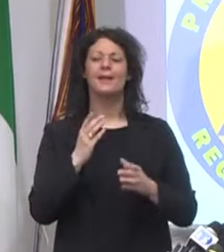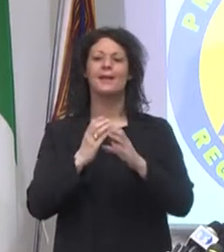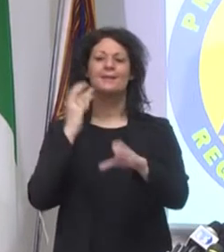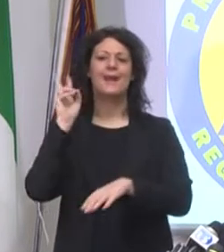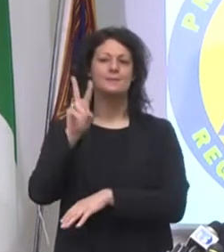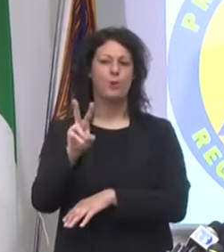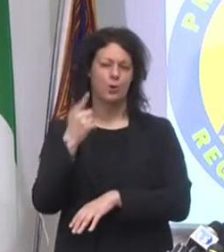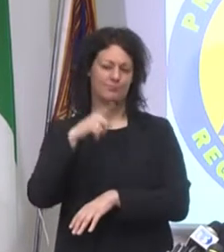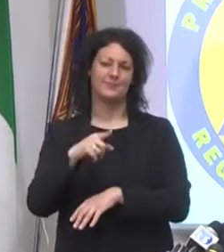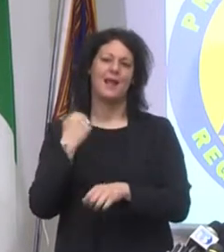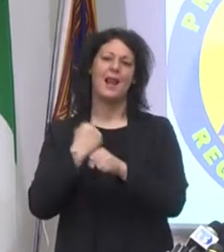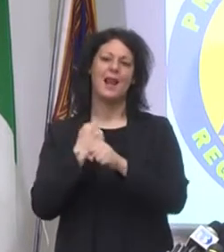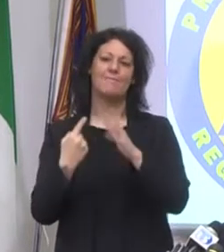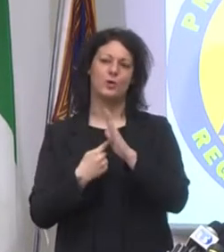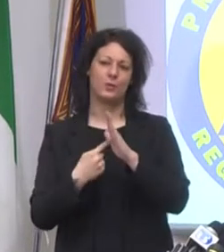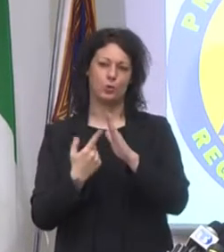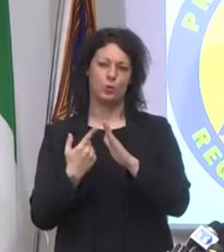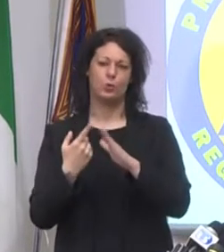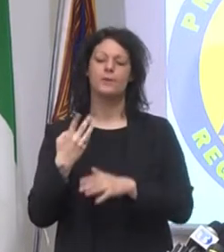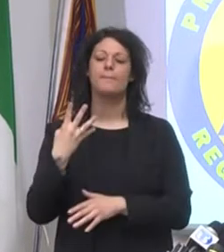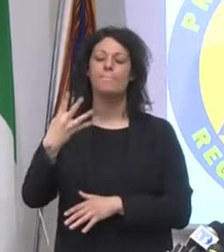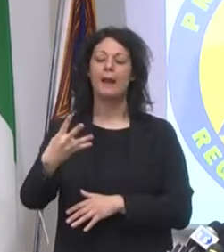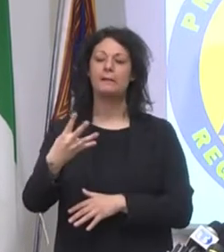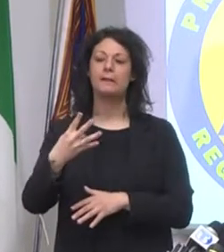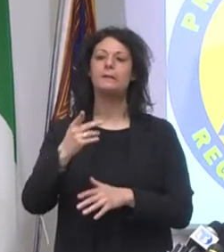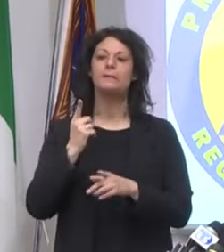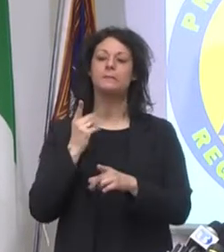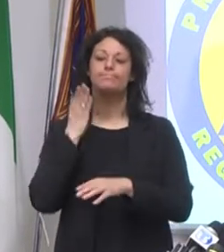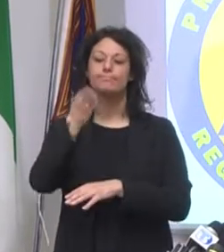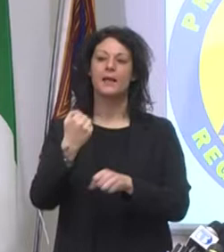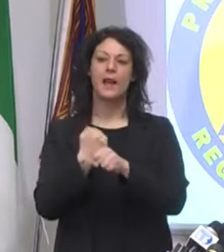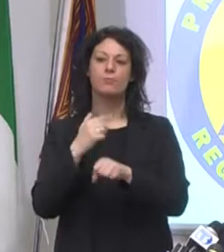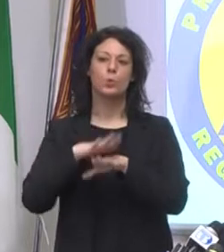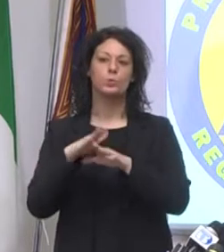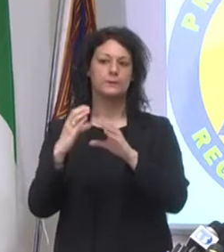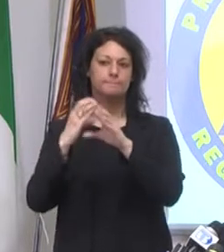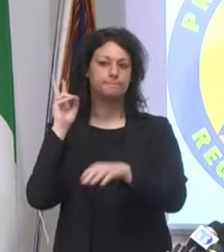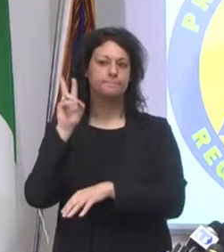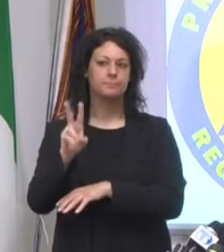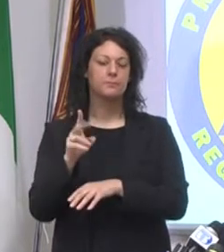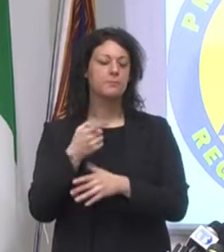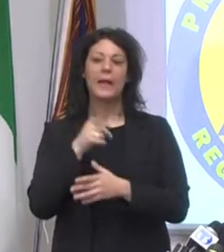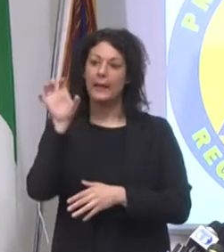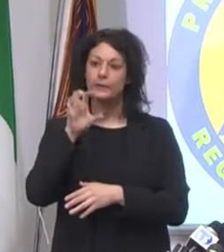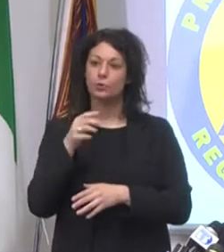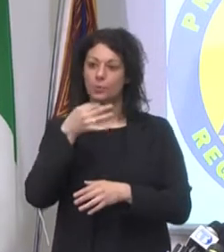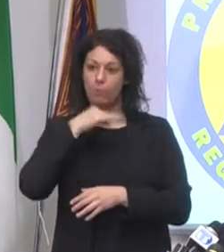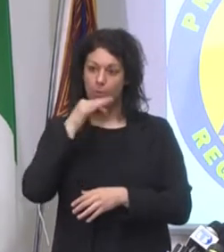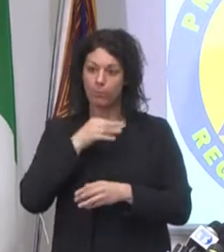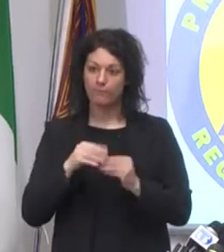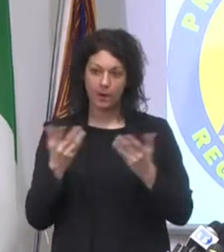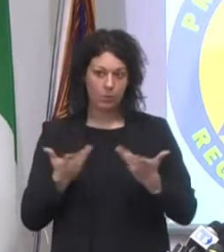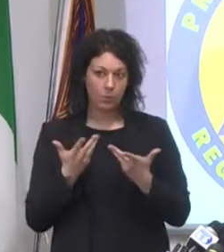La nuova ordinanza regionale del Veneto di lunedì 13 aprile aggiornerà le disposizioni sul coronavirus. Per ora una sola